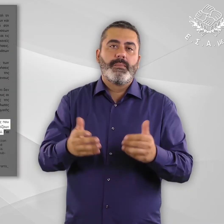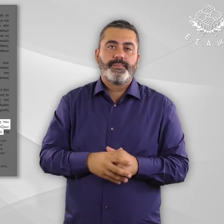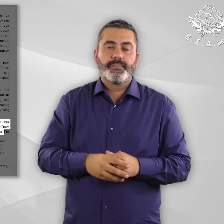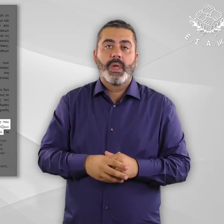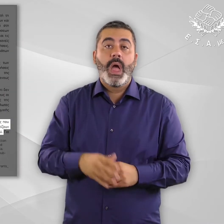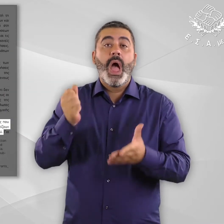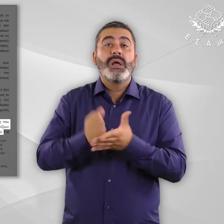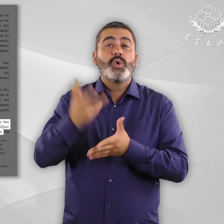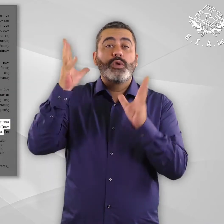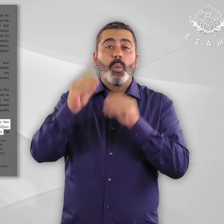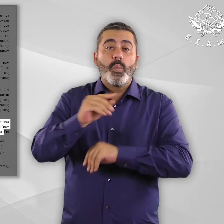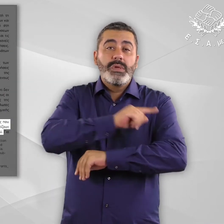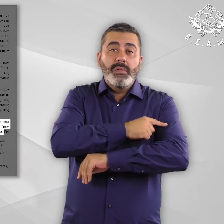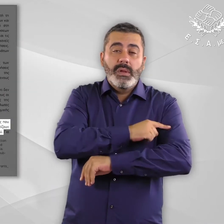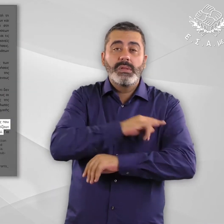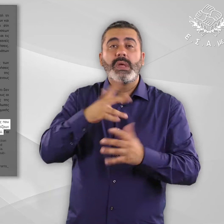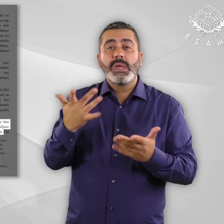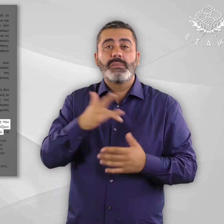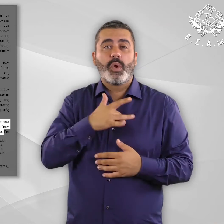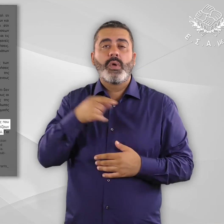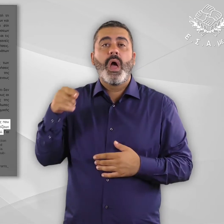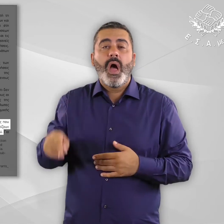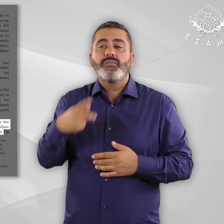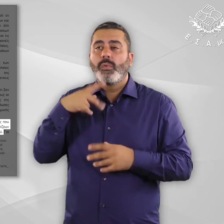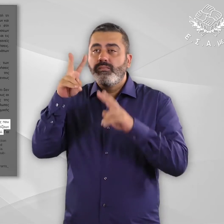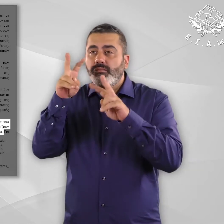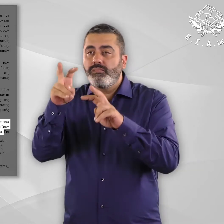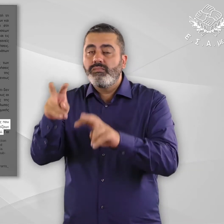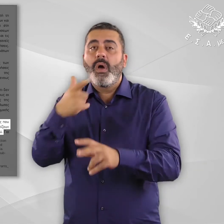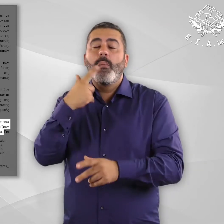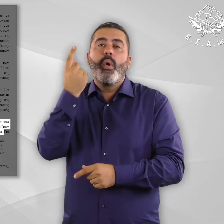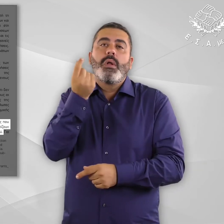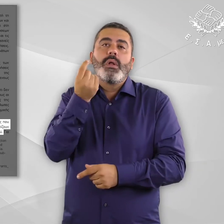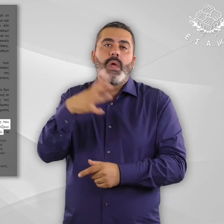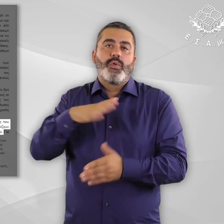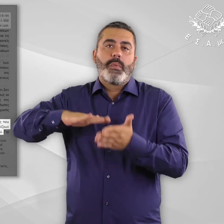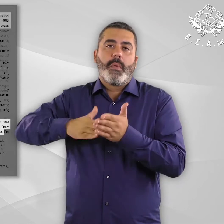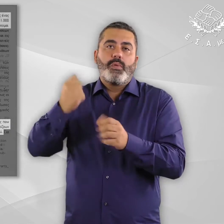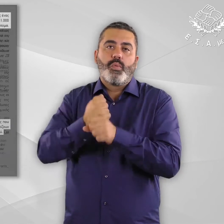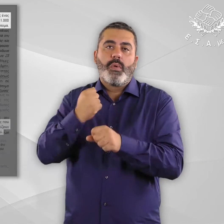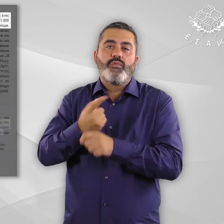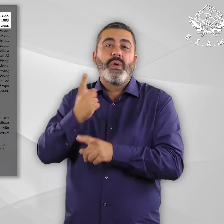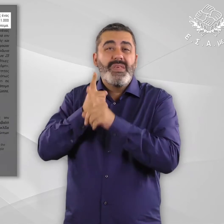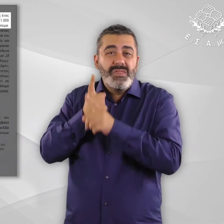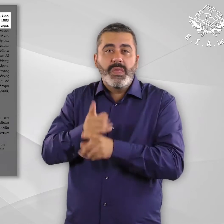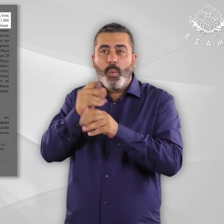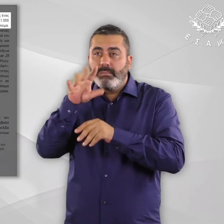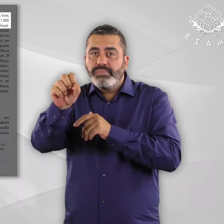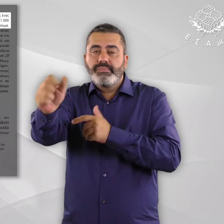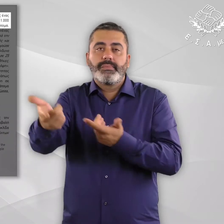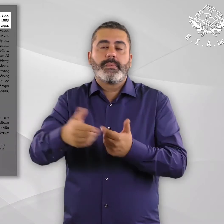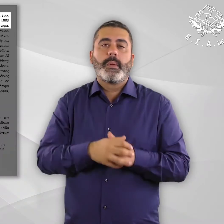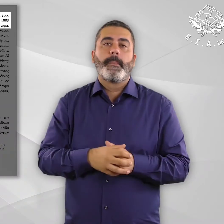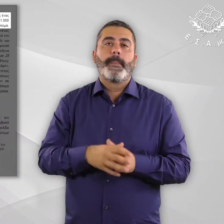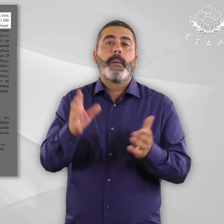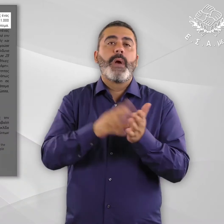διενεργούνται πλέον με ευθύνη του και λυπνό αντιμετωπίζουν σοβαρό ζήτημα υποστελέχωσης εξειδικευμένου προσωπικού. Για παράδειγμα, στη